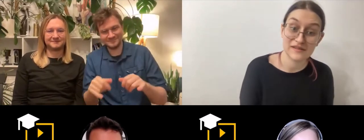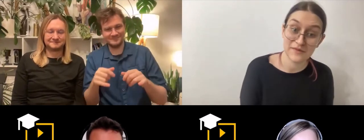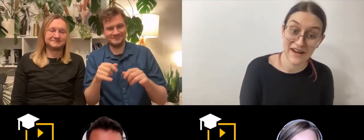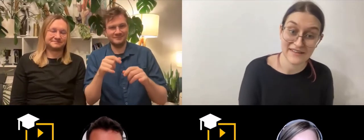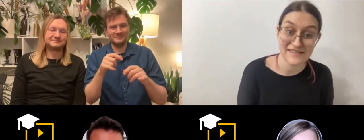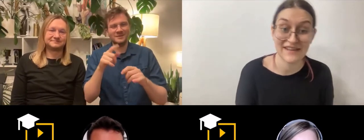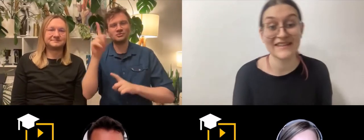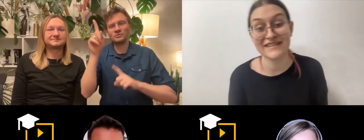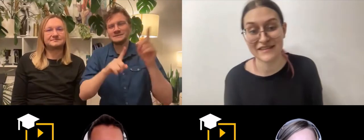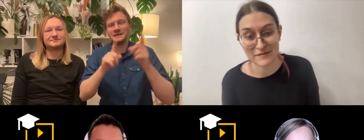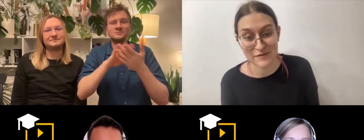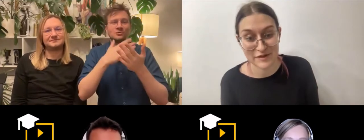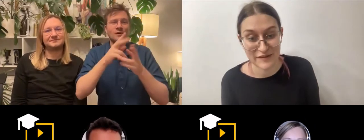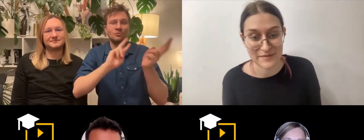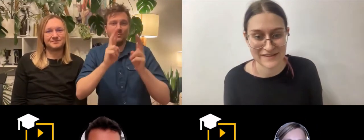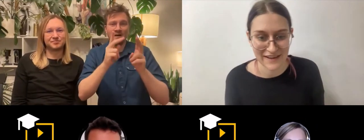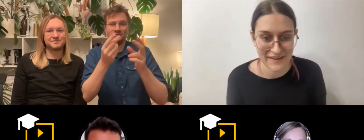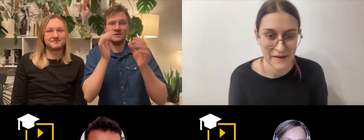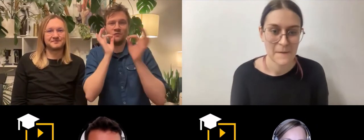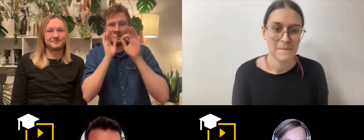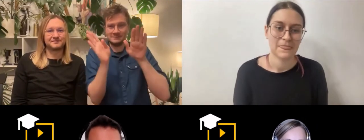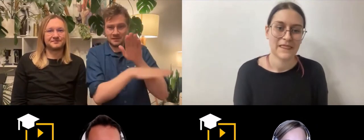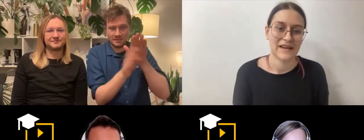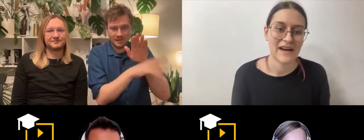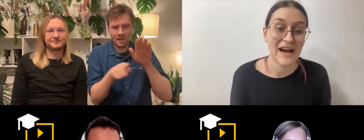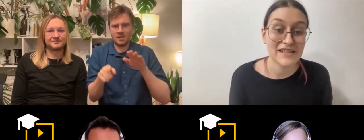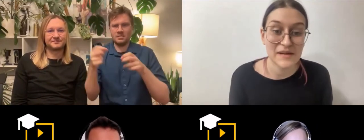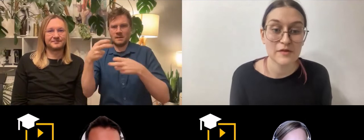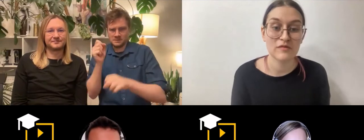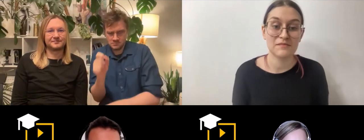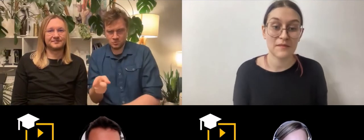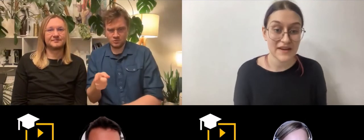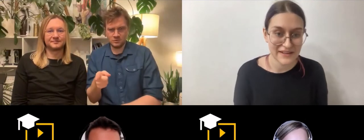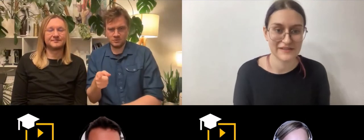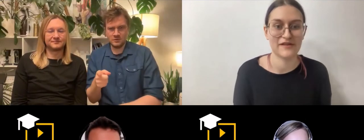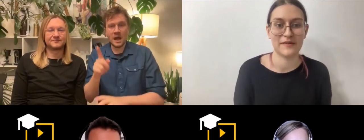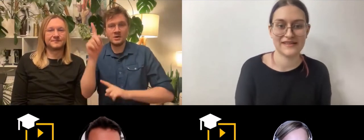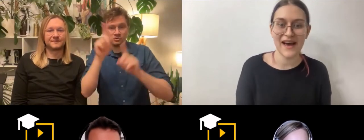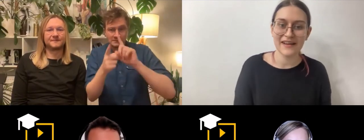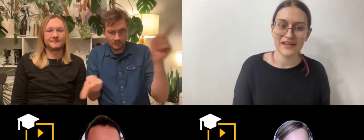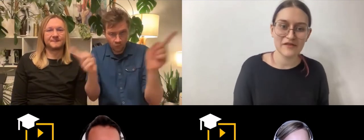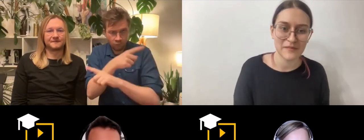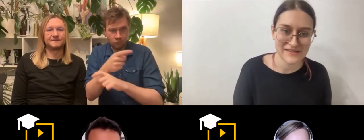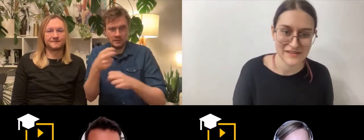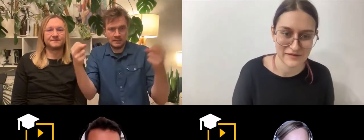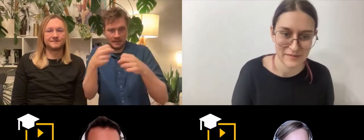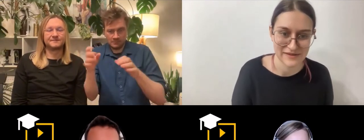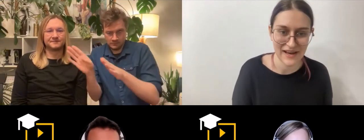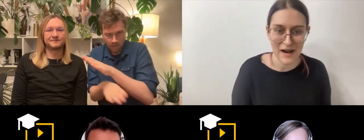migane, zgadza się z tym, co jest w napisach, a czasami tłumacz pomiję jakieś informacje, a te informacje są w napisach albo